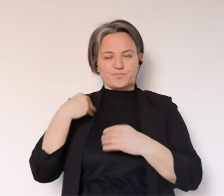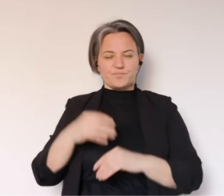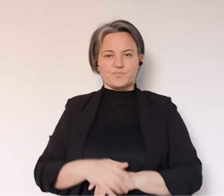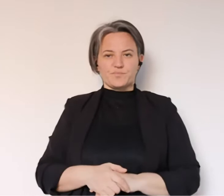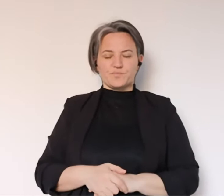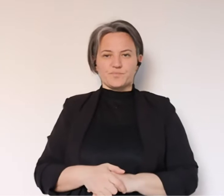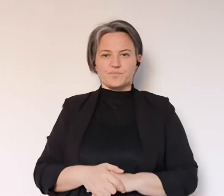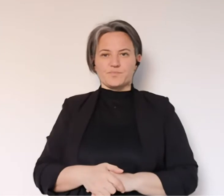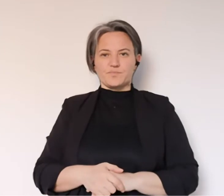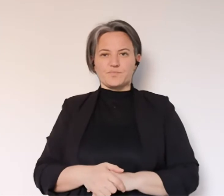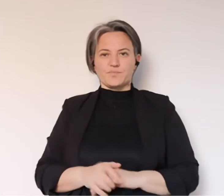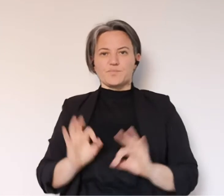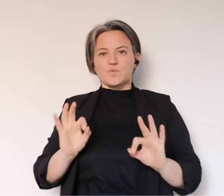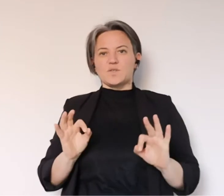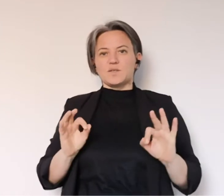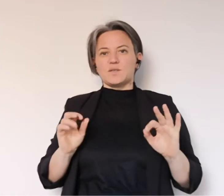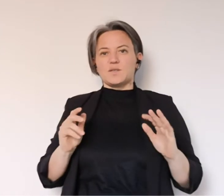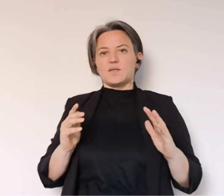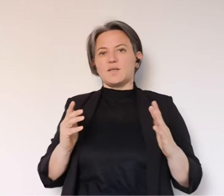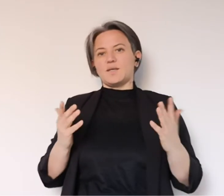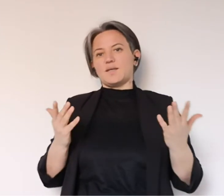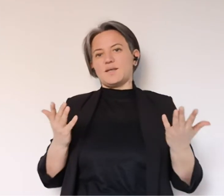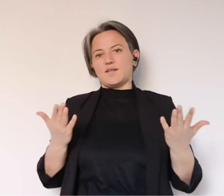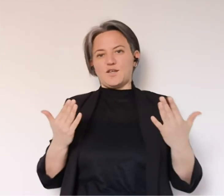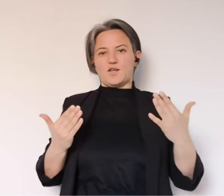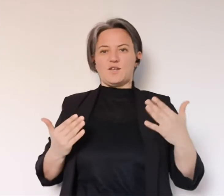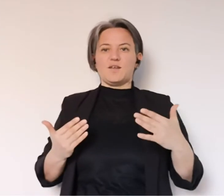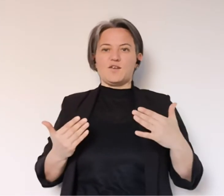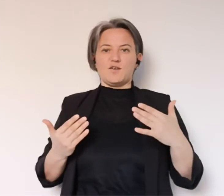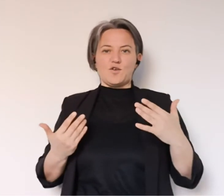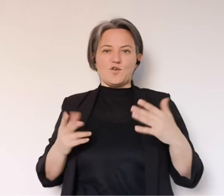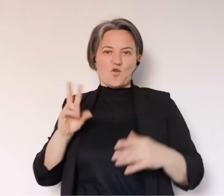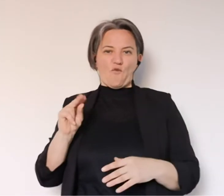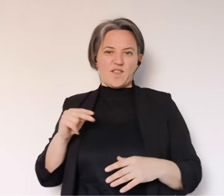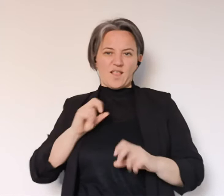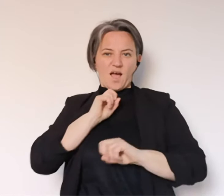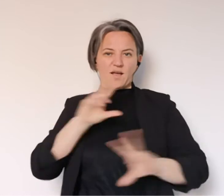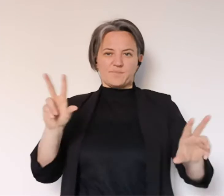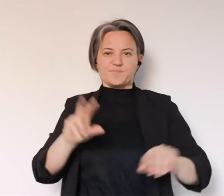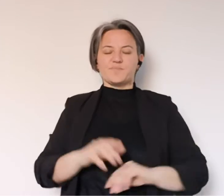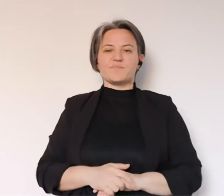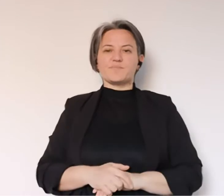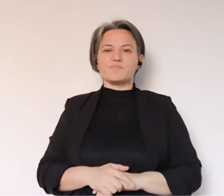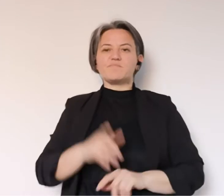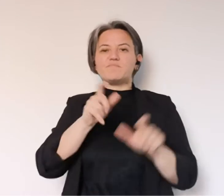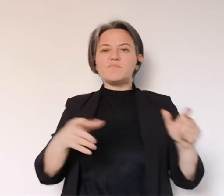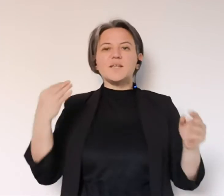Un'altra comunicazione che mi chiedete ultimamente, così mi permettete anche di darvi una novità